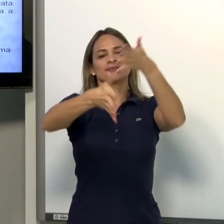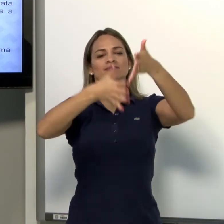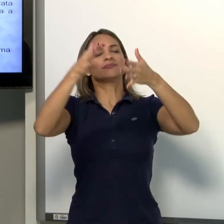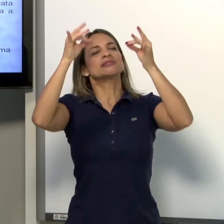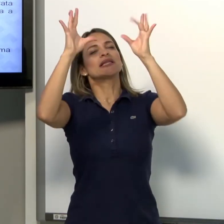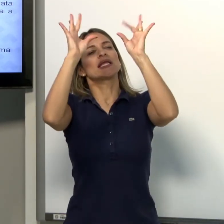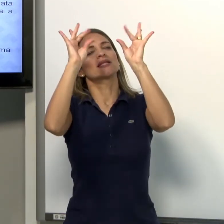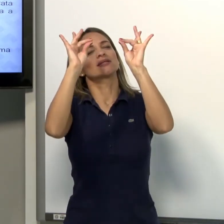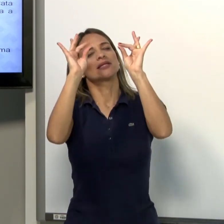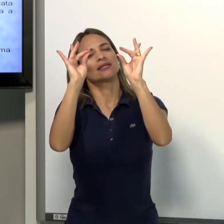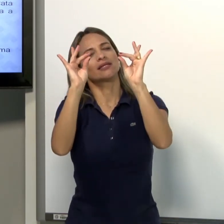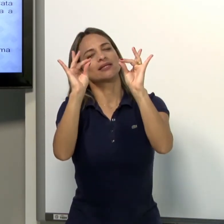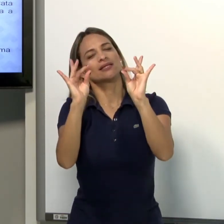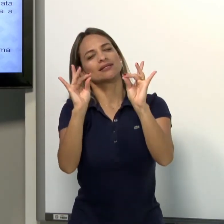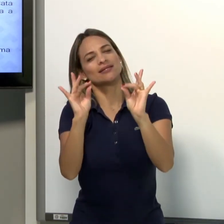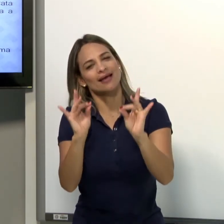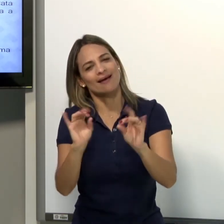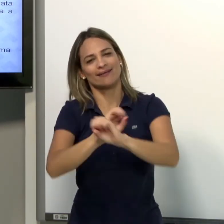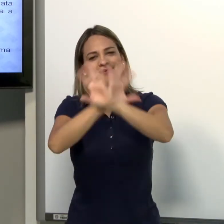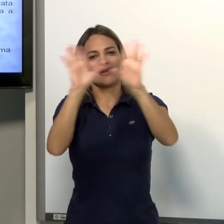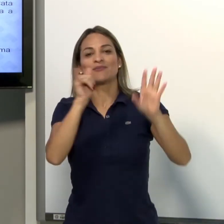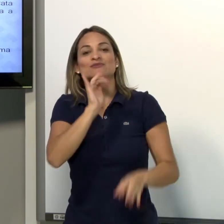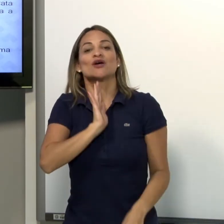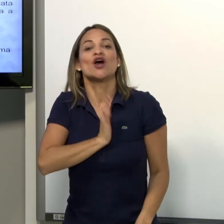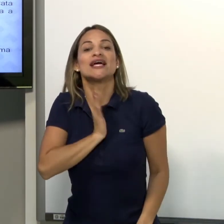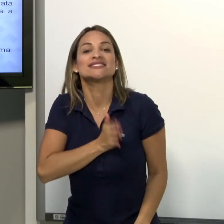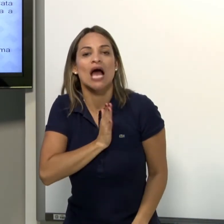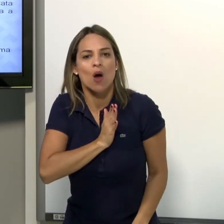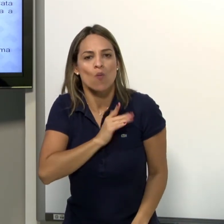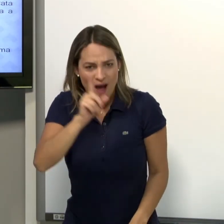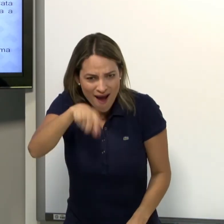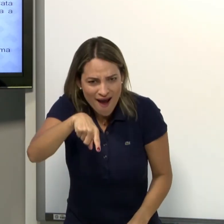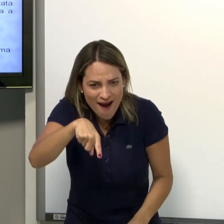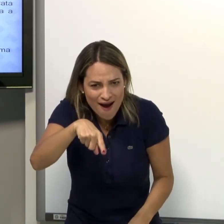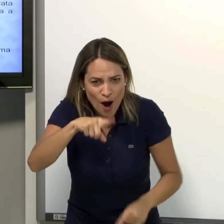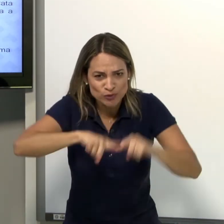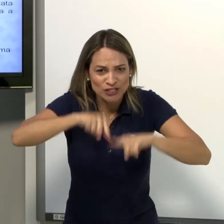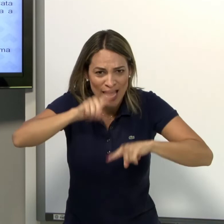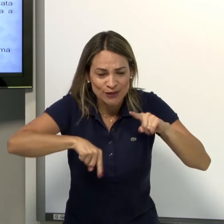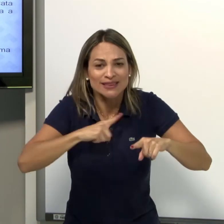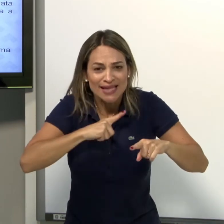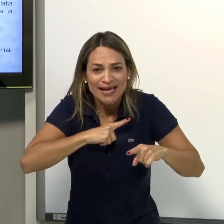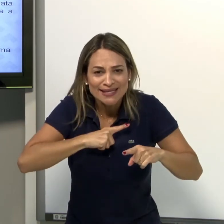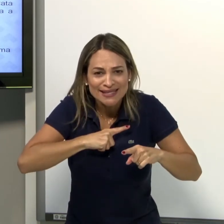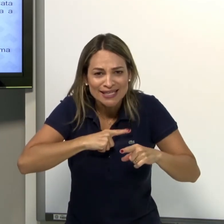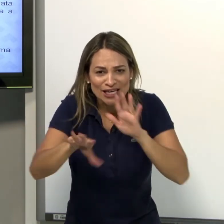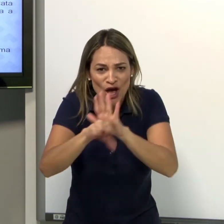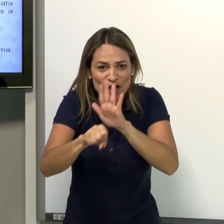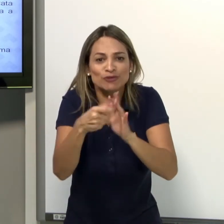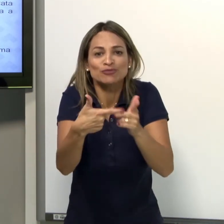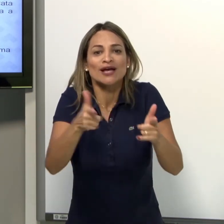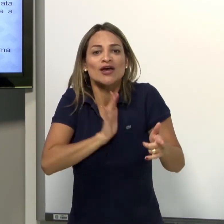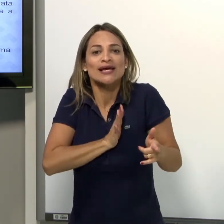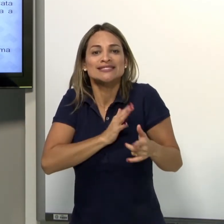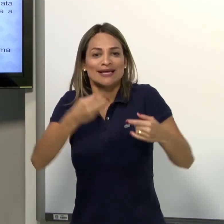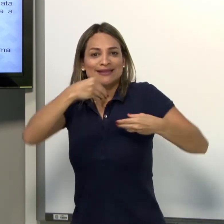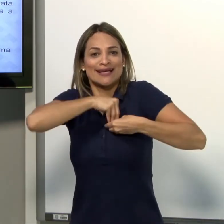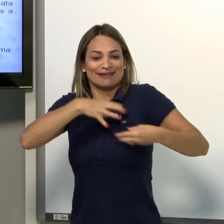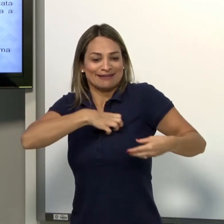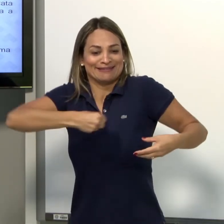Então, a Libras tem que ser bem detalhada. Por exemplo, o coração. É um objeto? Eu posso pegar?